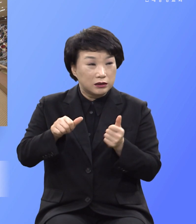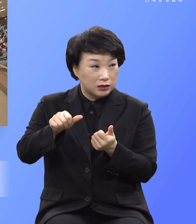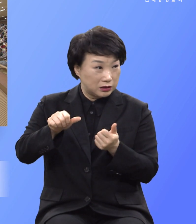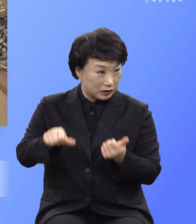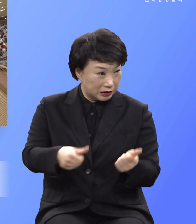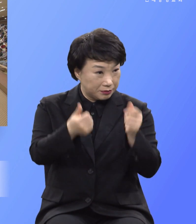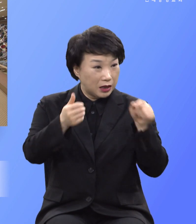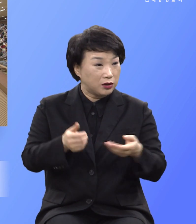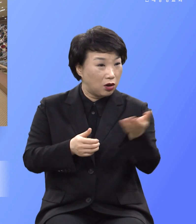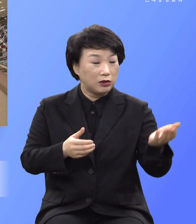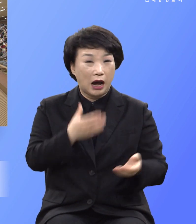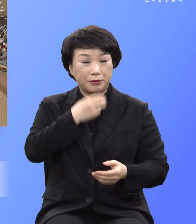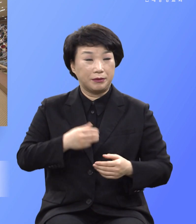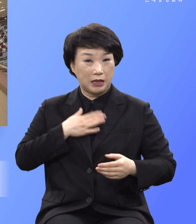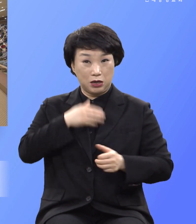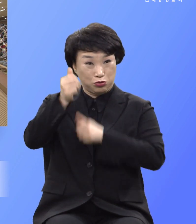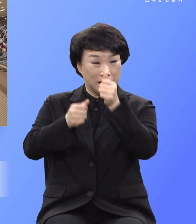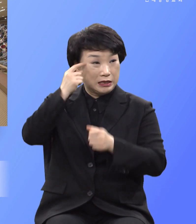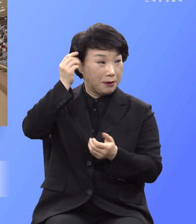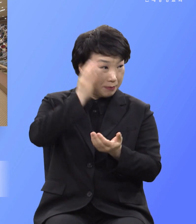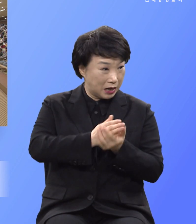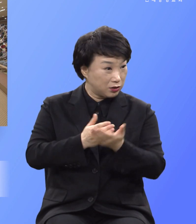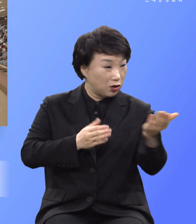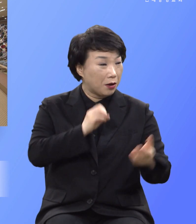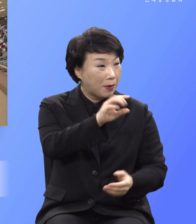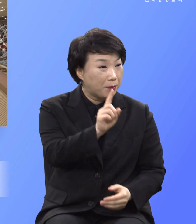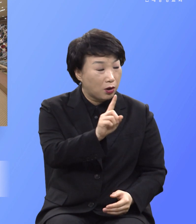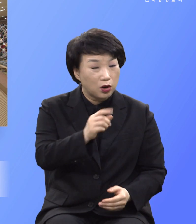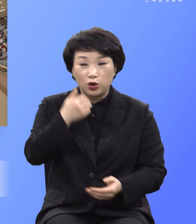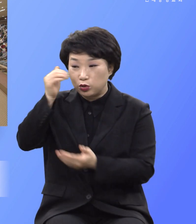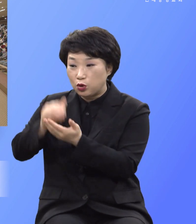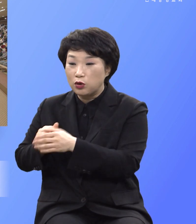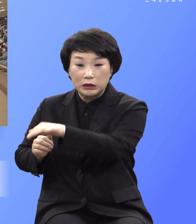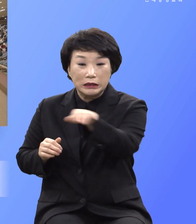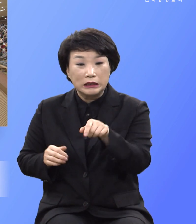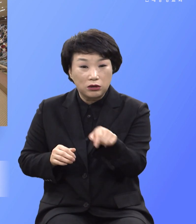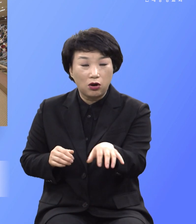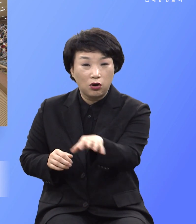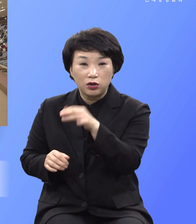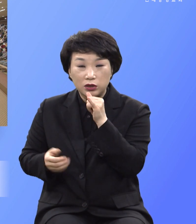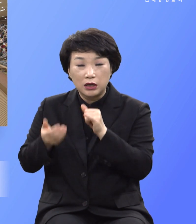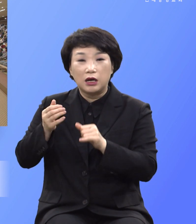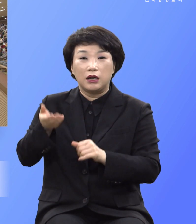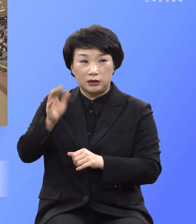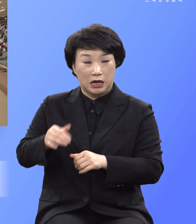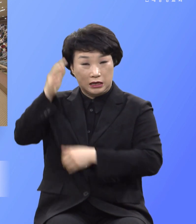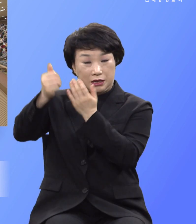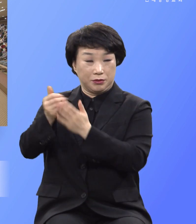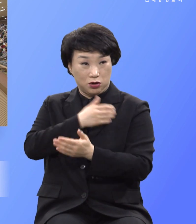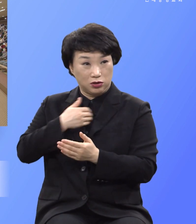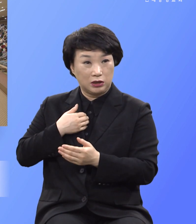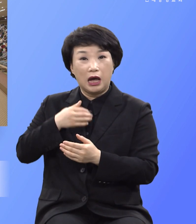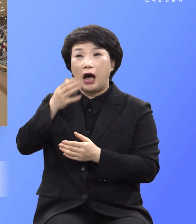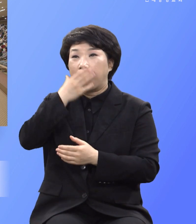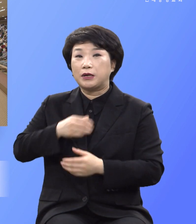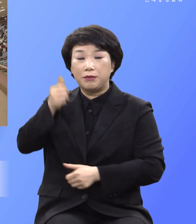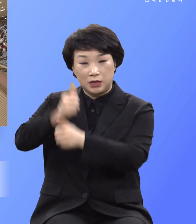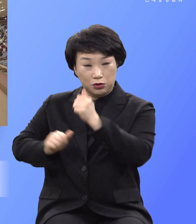너희에게 이르노니 하나님이 능히 이 돌들로도 아브라함의 자손이 되게 하시리라 이미 도끼가 나뭇뿌리에 놓였으니